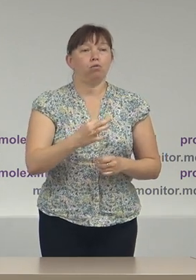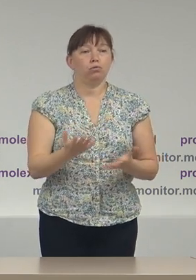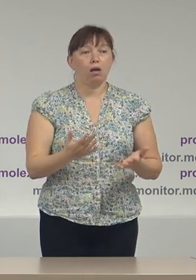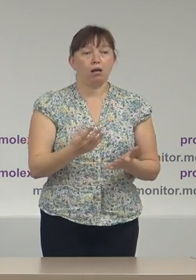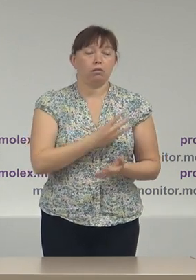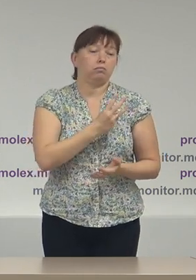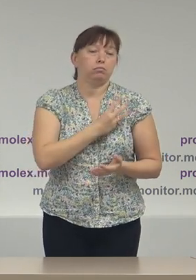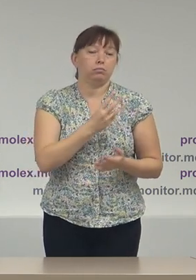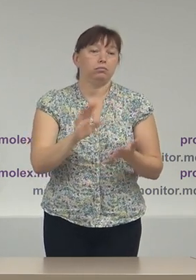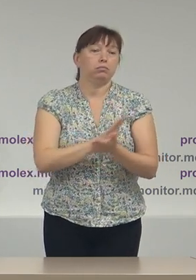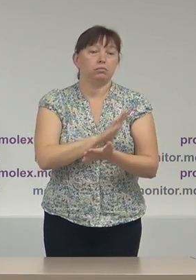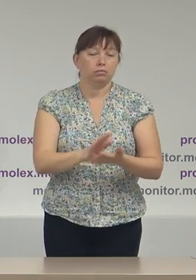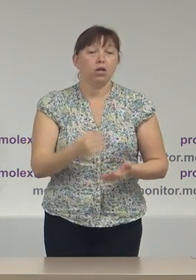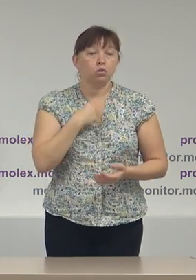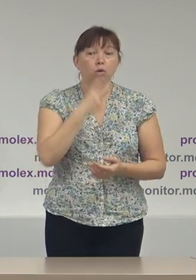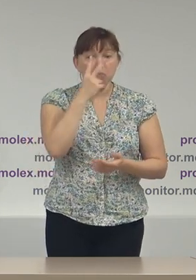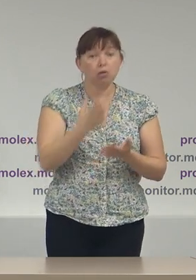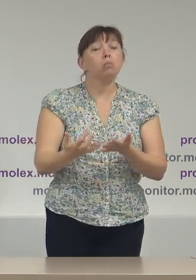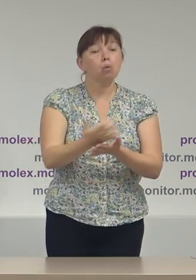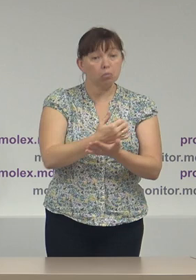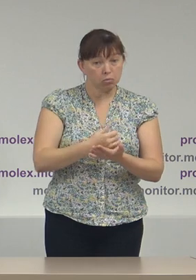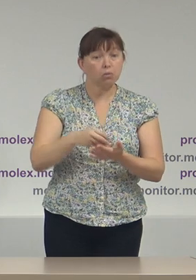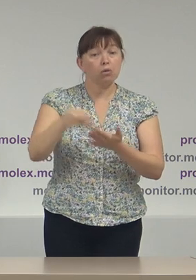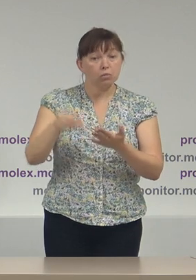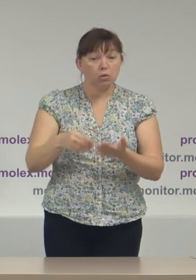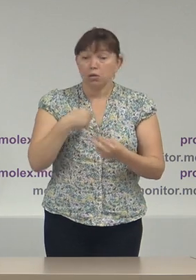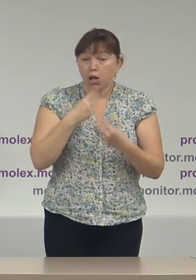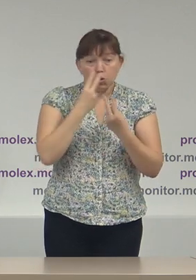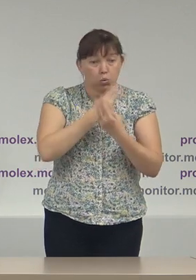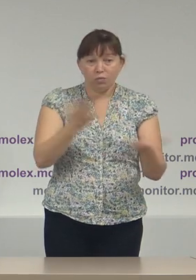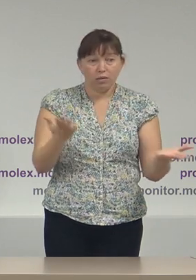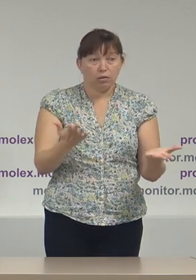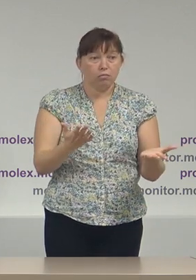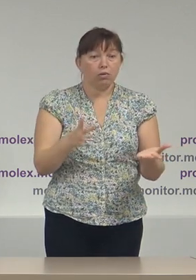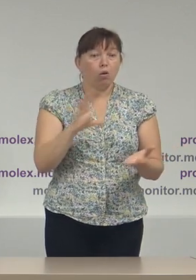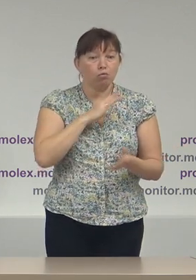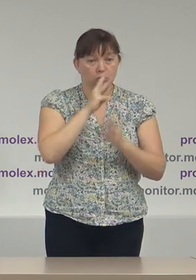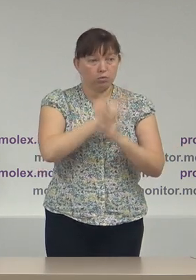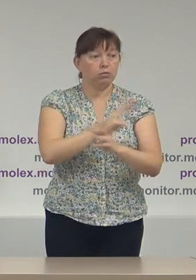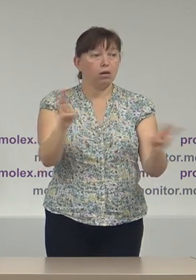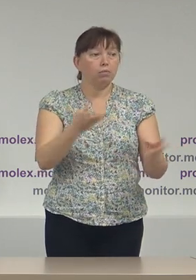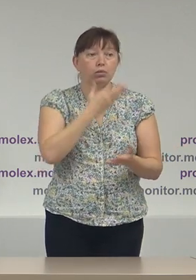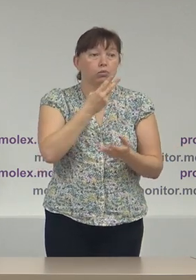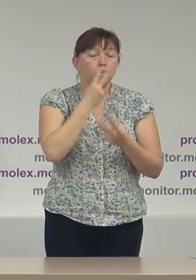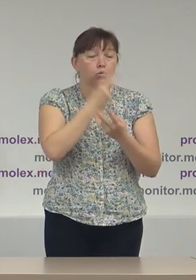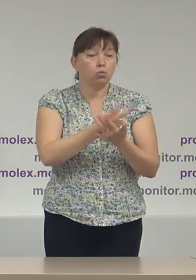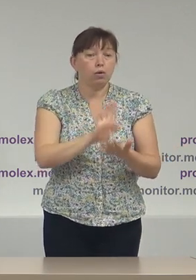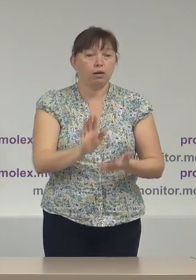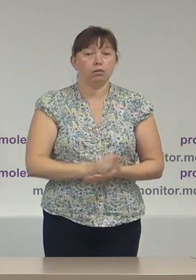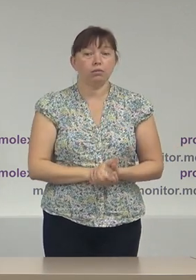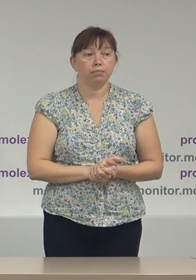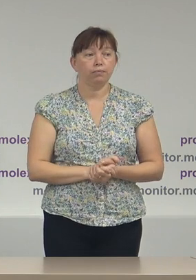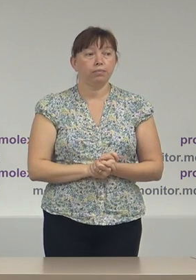Deci noi vedem că ei colectează semnăturile în schimb noi nu vedem acest fapt reflectat în rapoartele financiare.